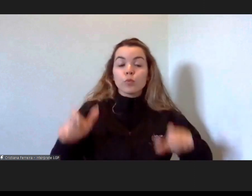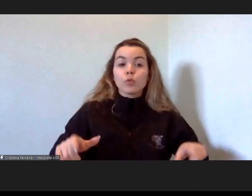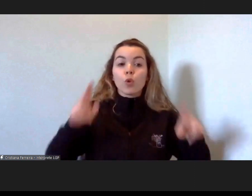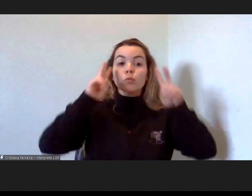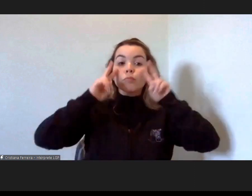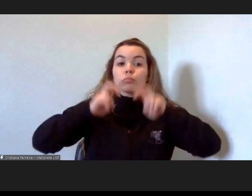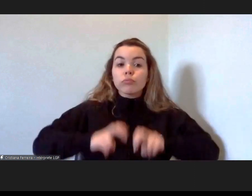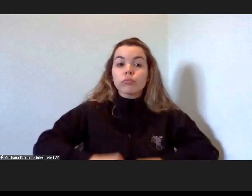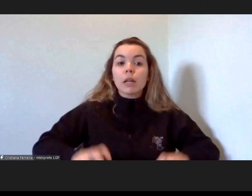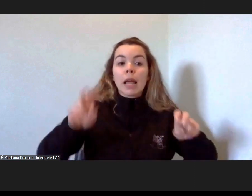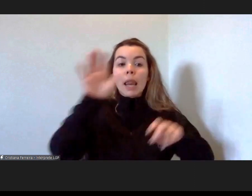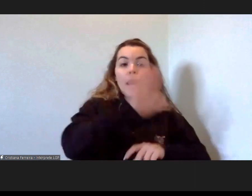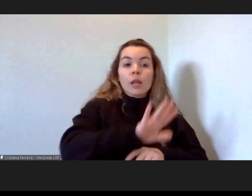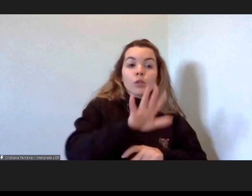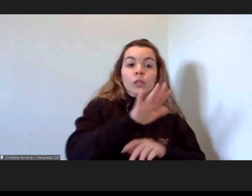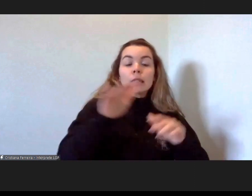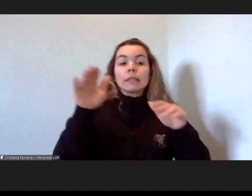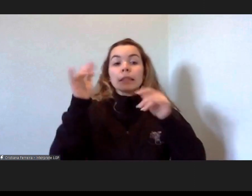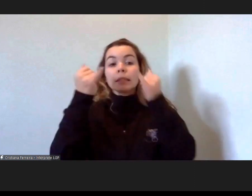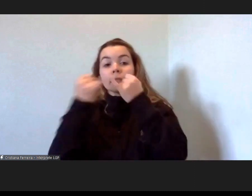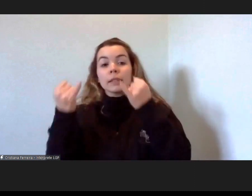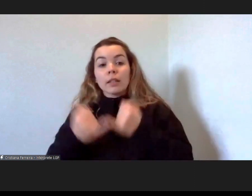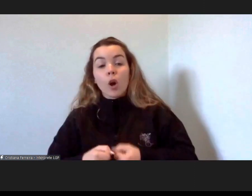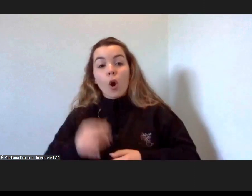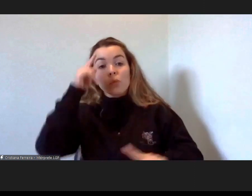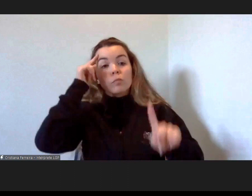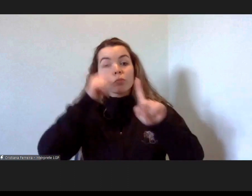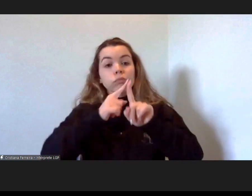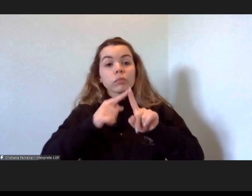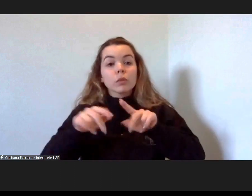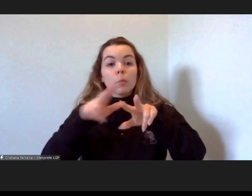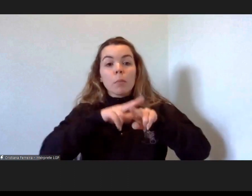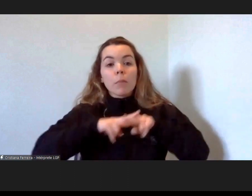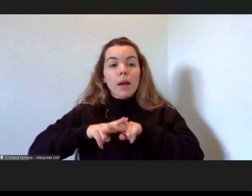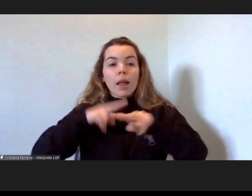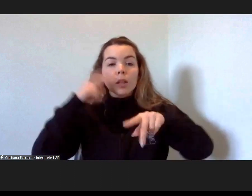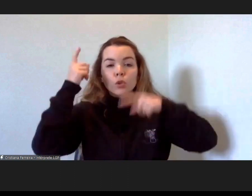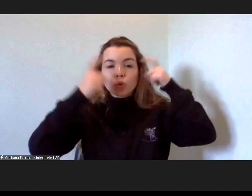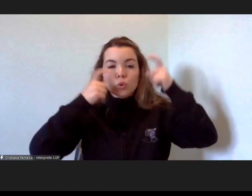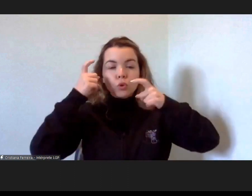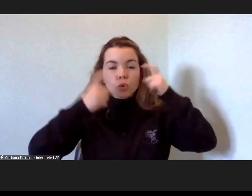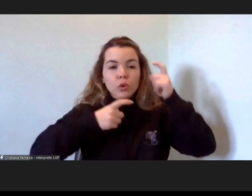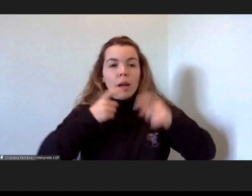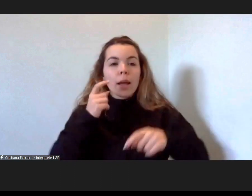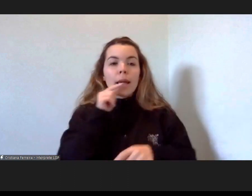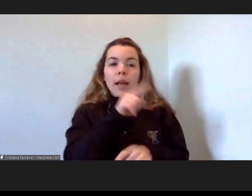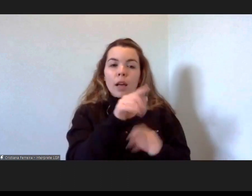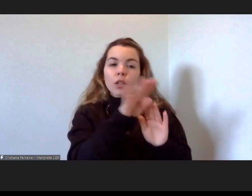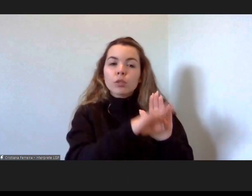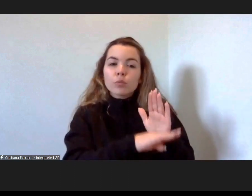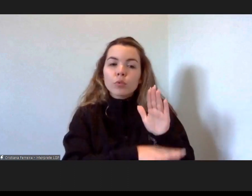a fazer um análise reflexivo sobre o programa e sobre estas histórias que contam os